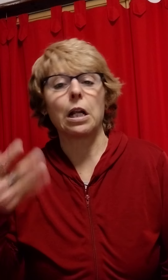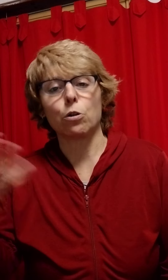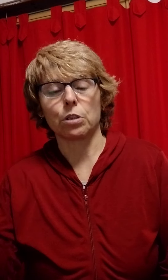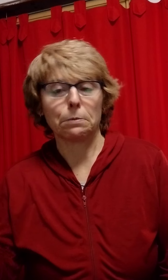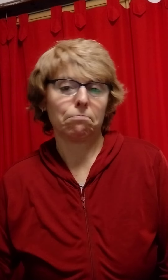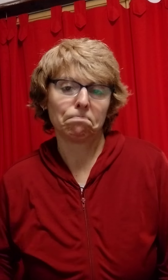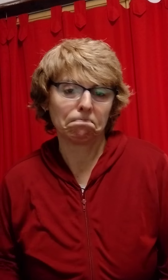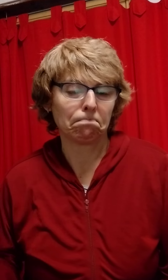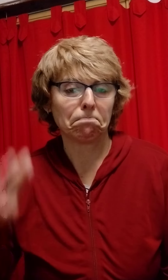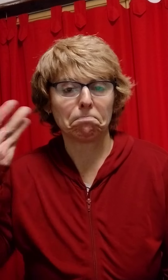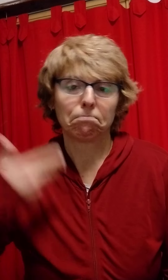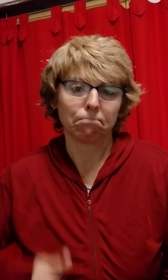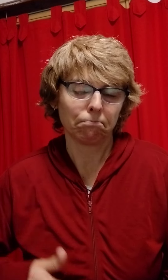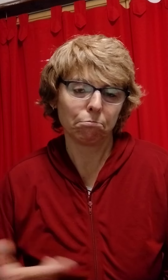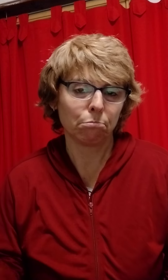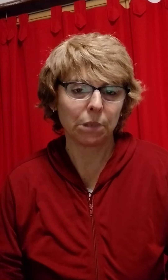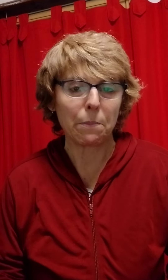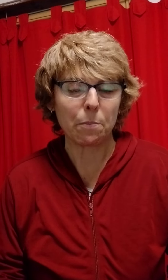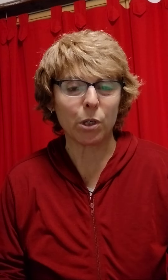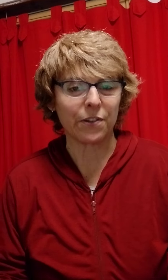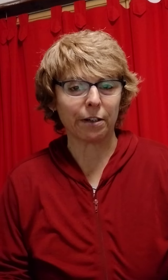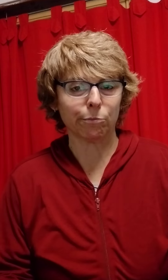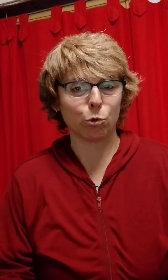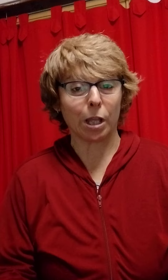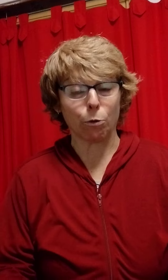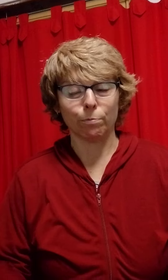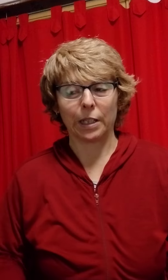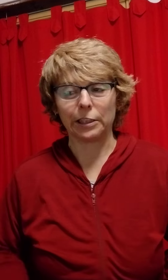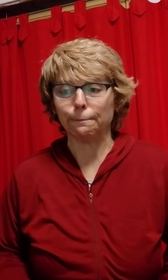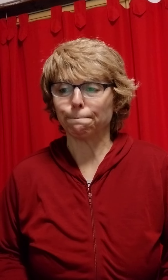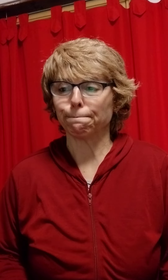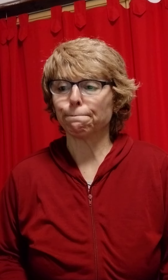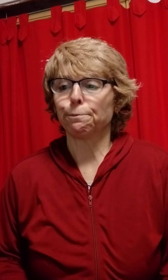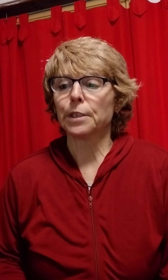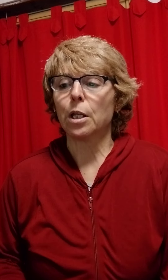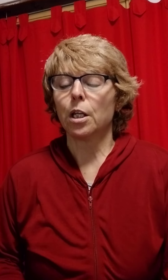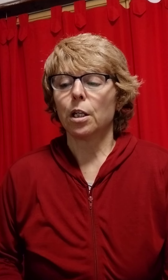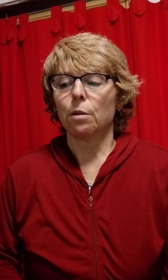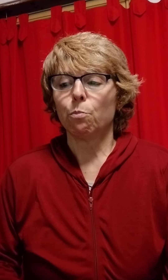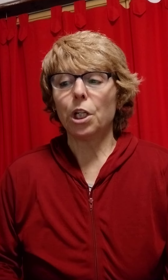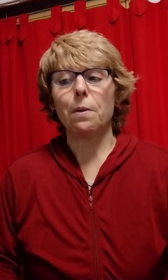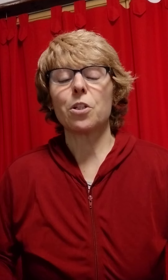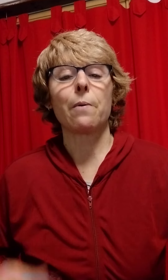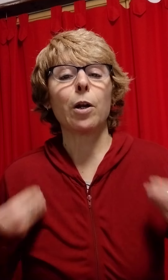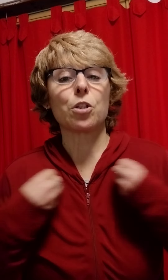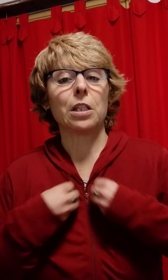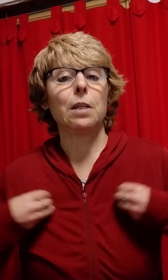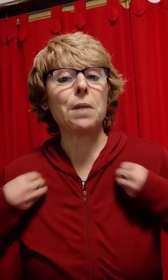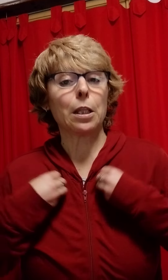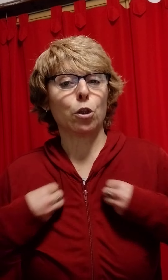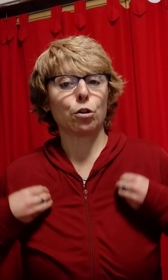tal cosa. También puede ser usado así. Bueno, y vamos a ver los sentimientos.